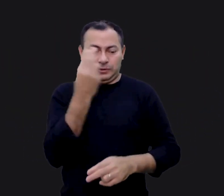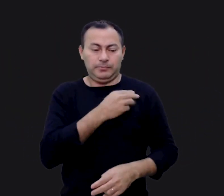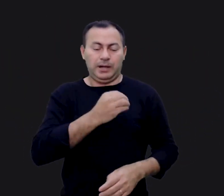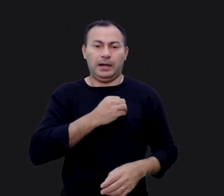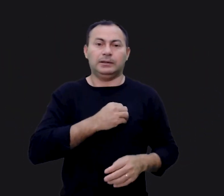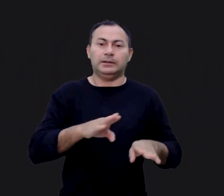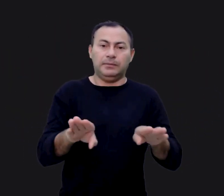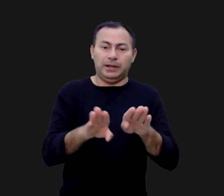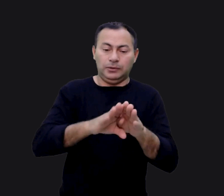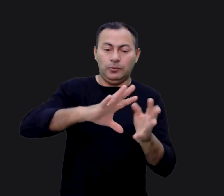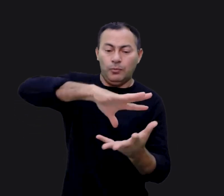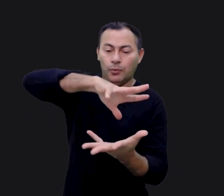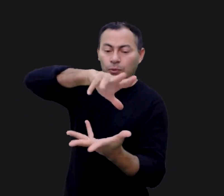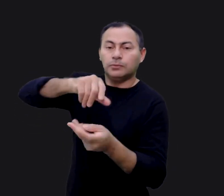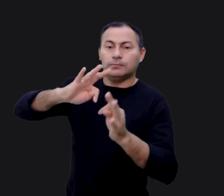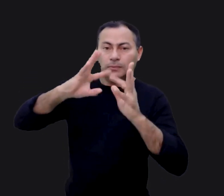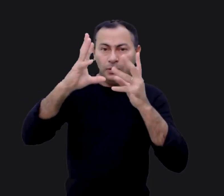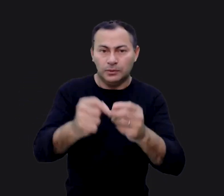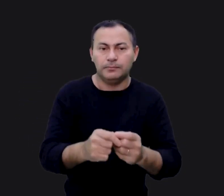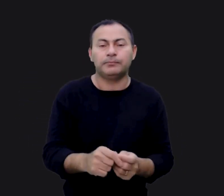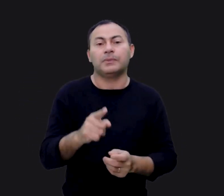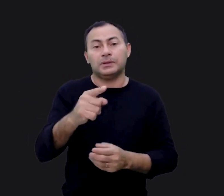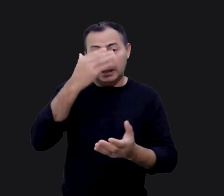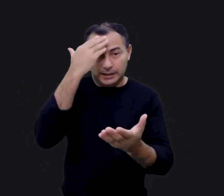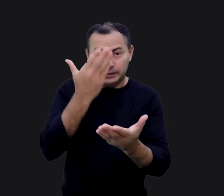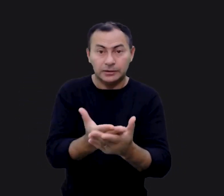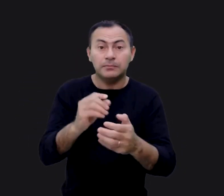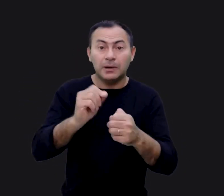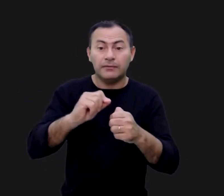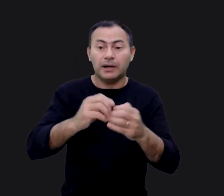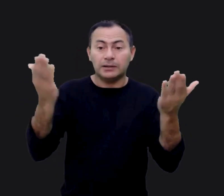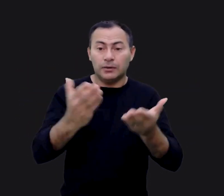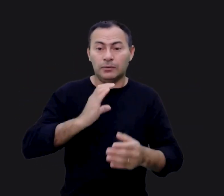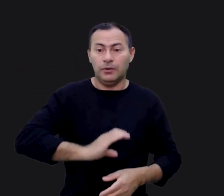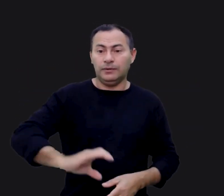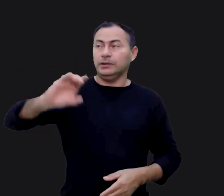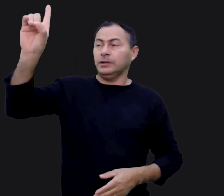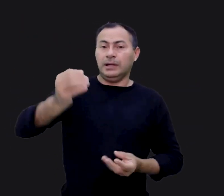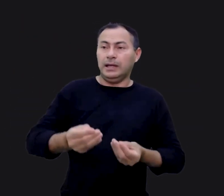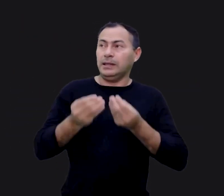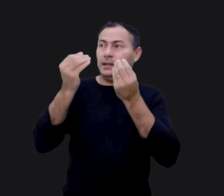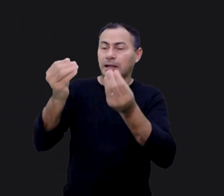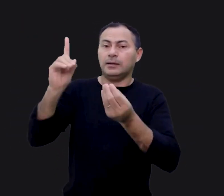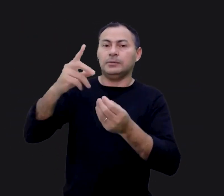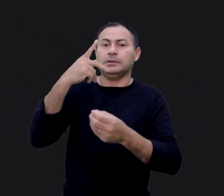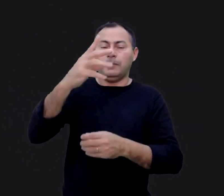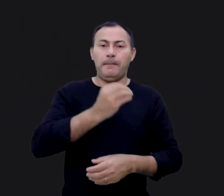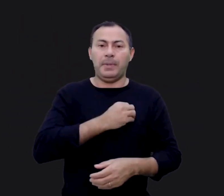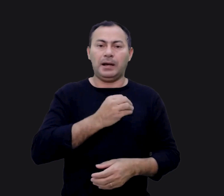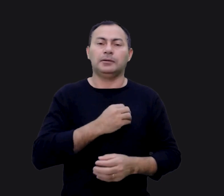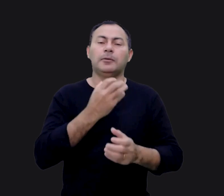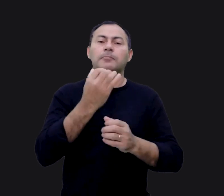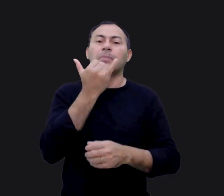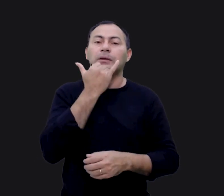pelos pecados do mundo inteiro. Se você nunca fez isso, então faça isso agora. Confie em Jesus, entregue-se a Ele e seus pecados serão